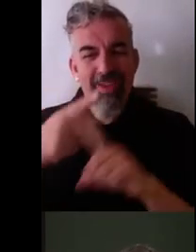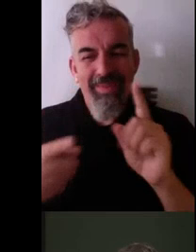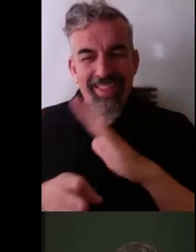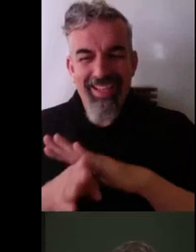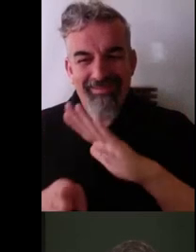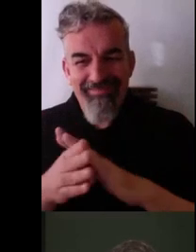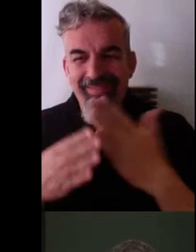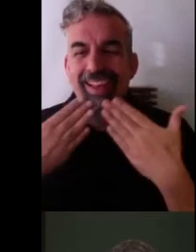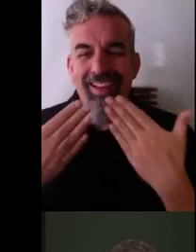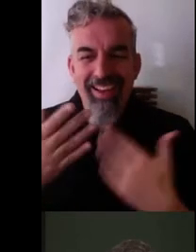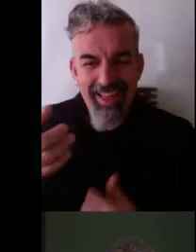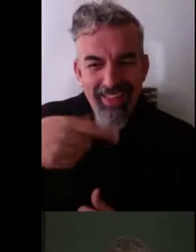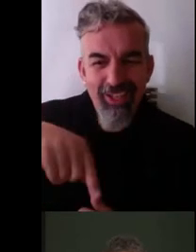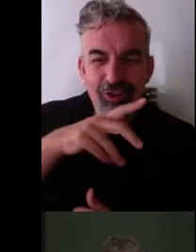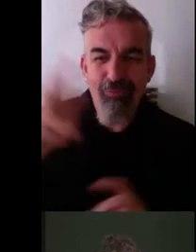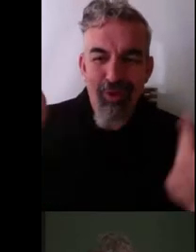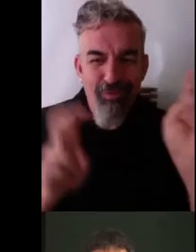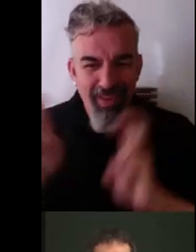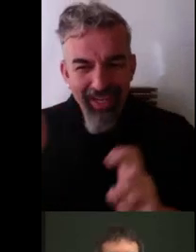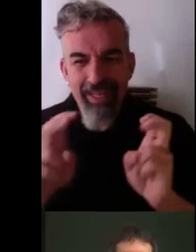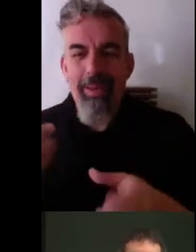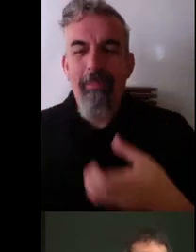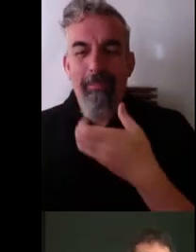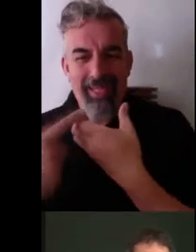gracias a todos por venir y por participar